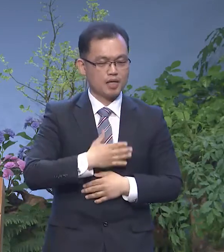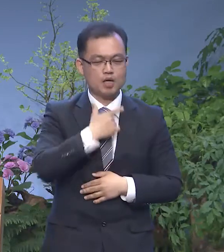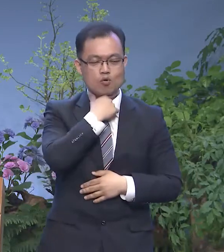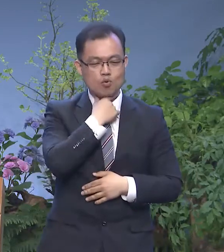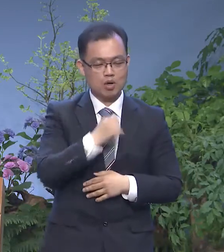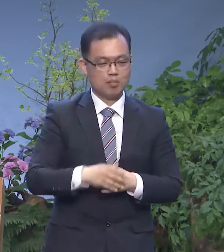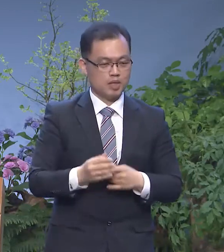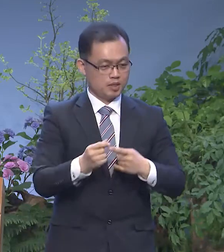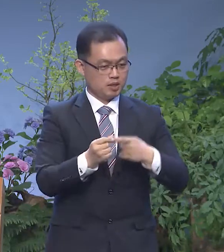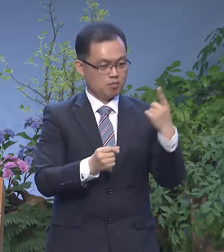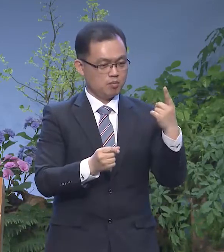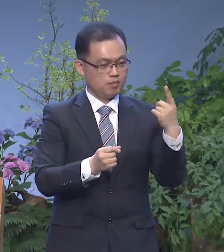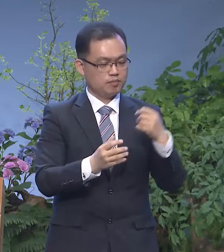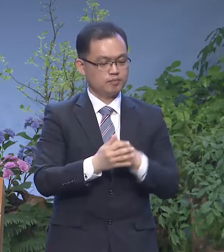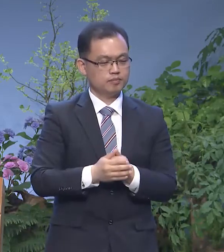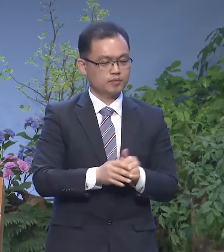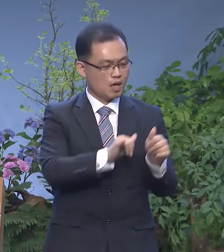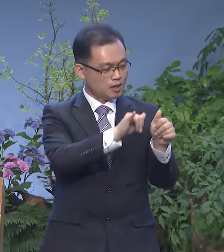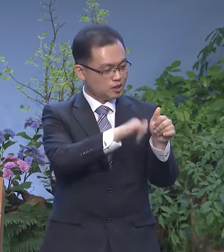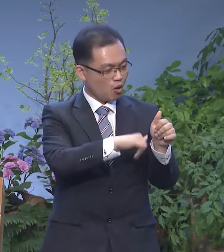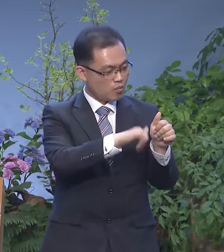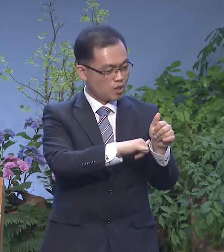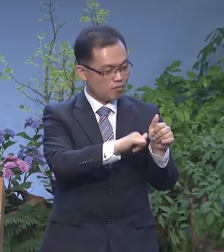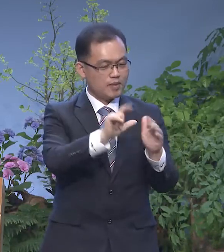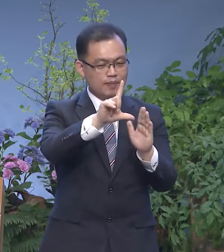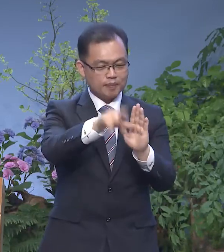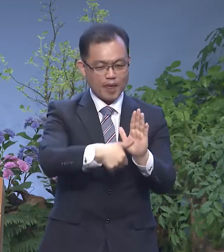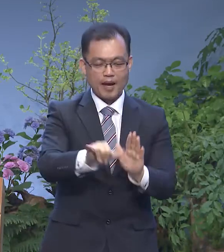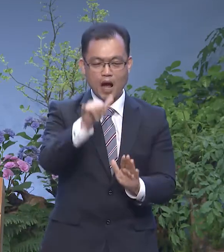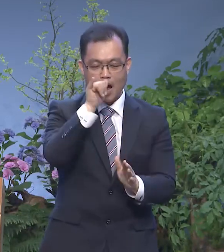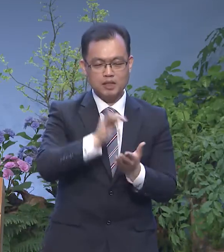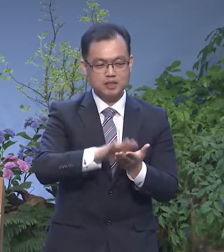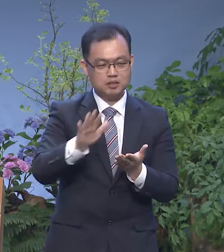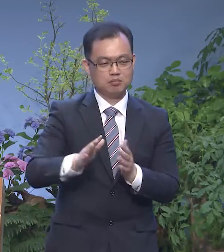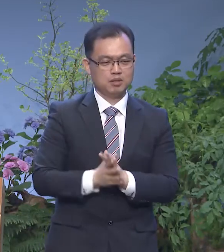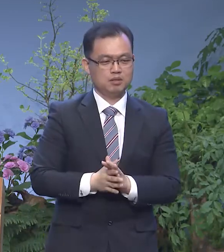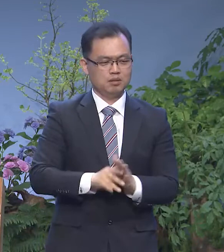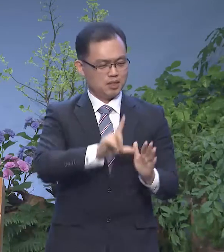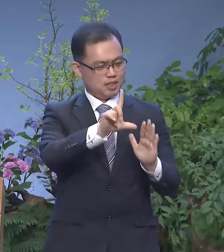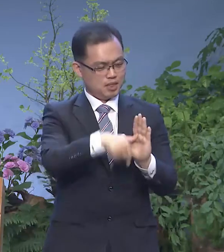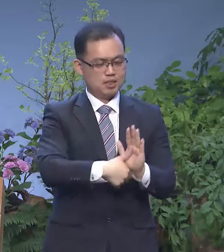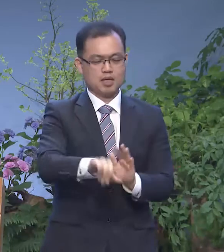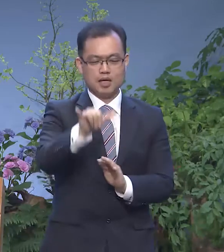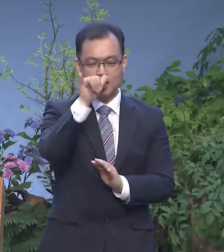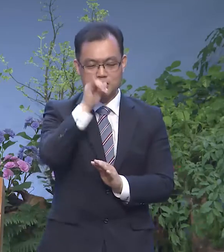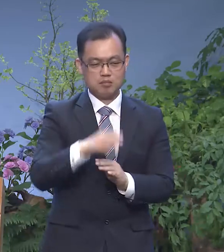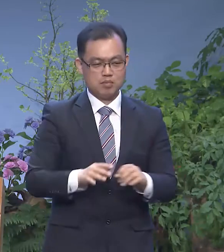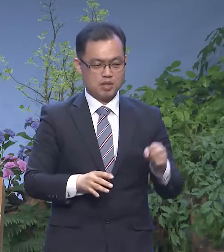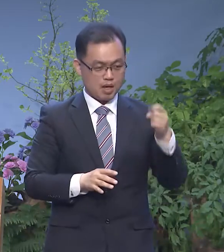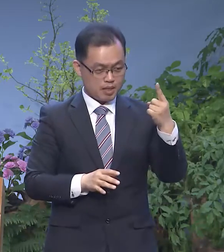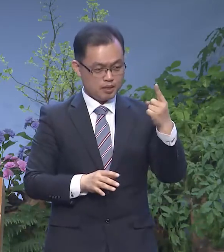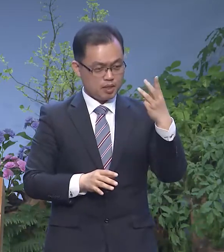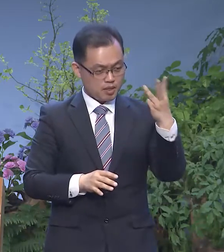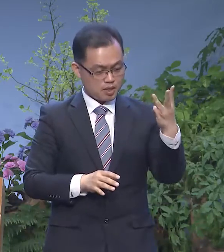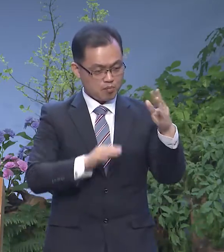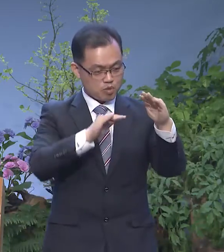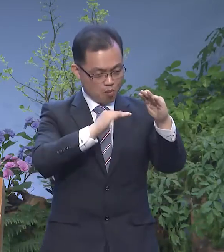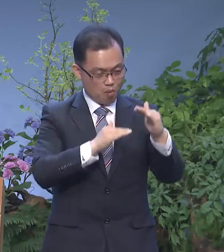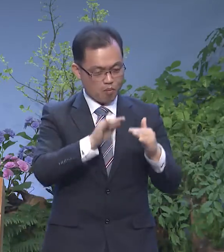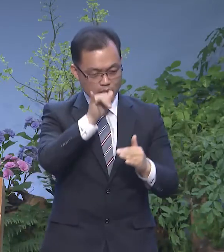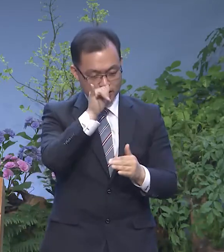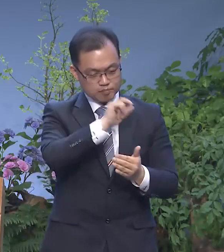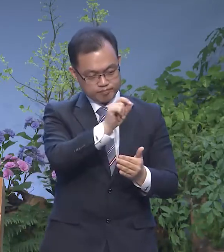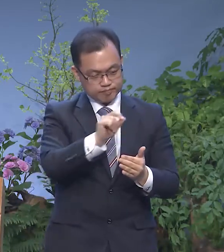숨김은 때가 있다는 것입니다 숨김을 향할 수 있는 시간이 있다는 것이죠 1절과 3절에 보면 나와 있습니다